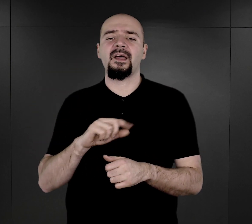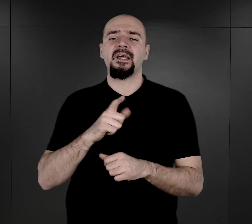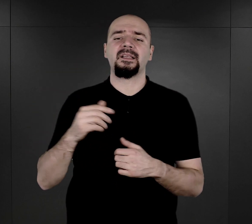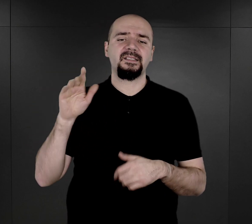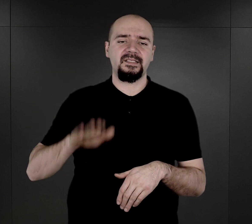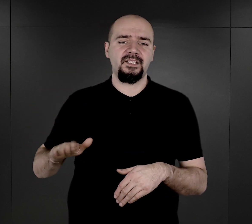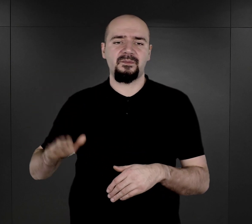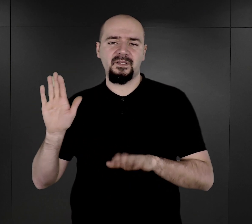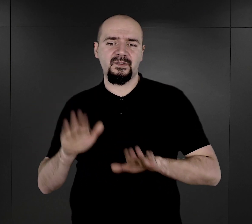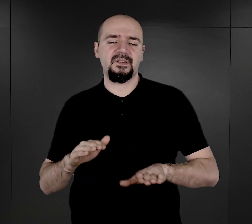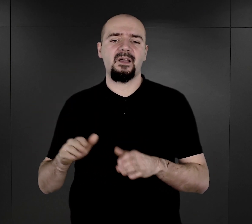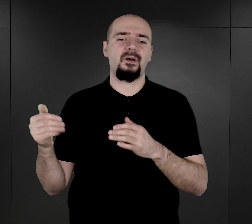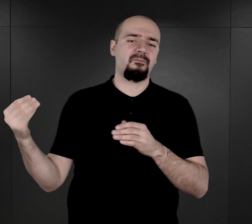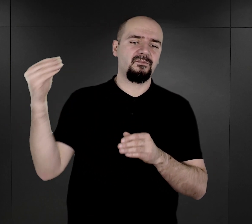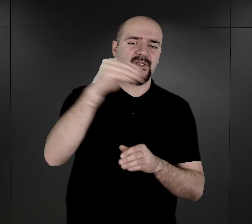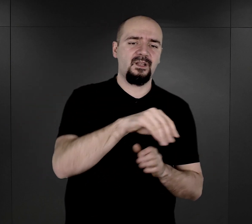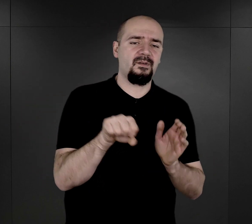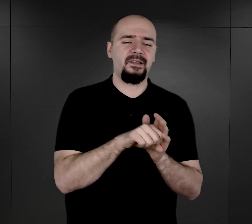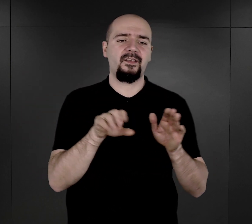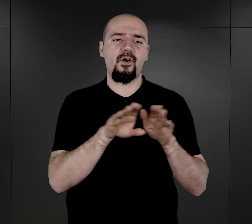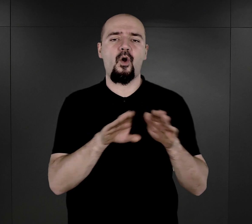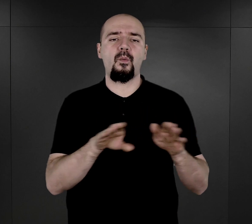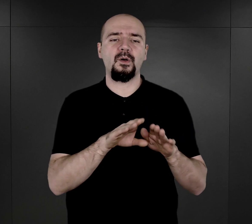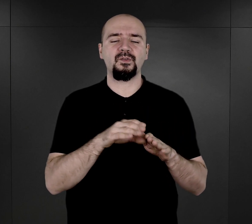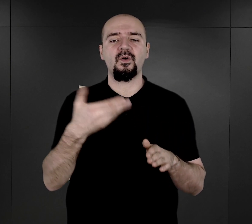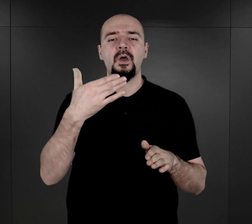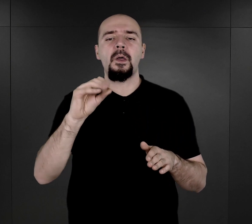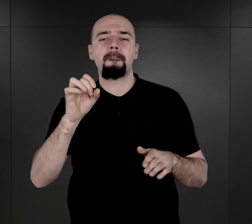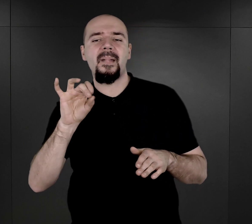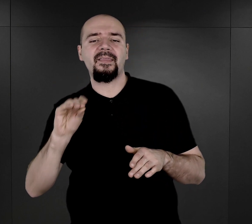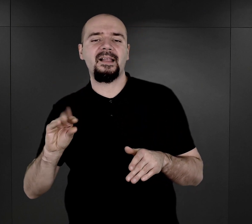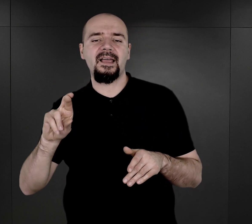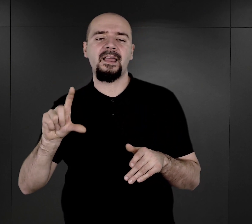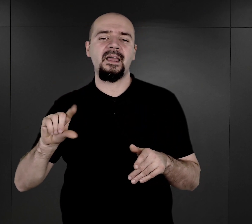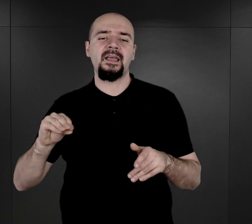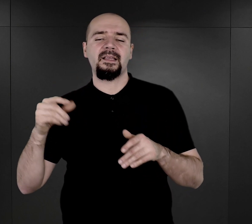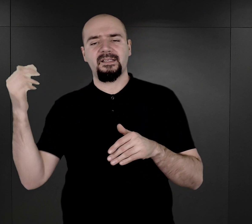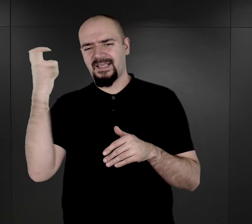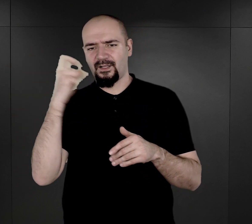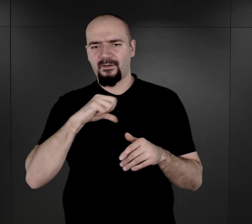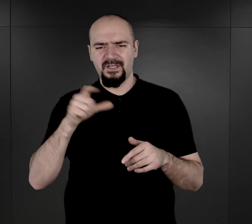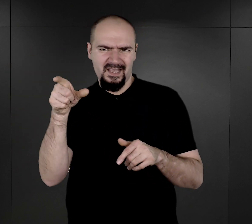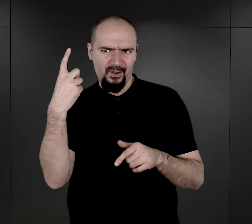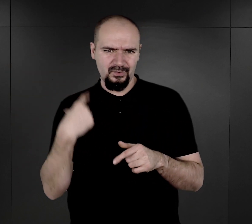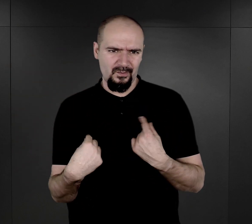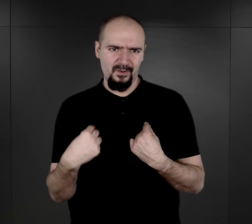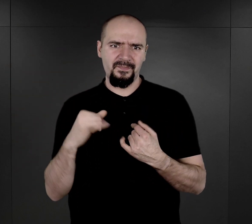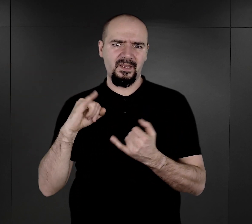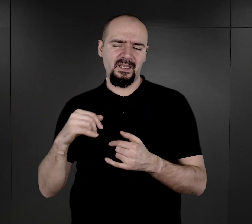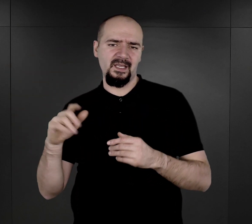umieszczona w obozie. Józef Męgle zainteresował się jej osobą i przed likwidacją